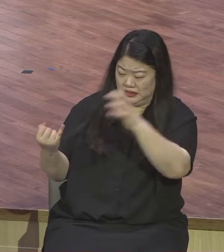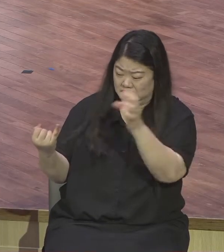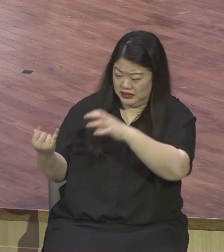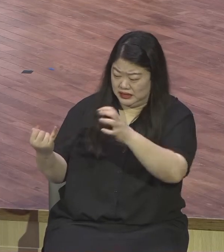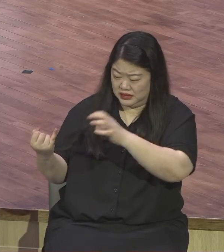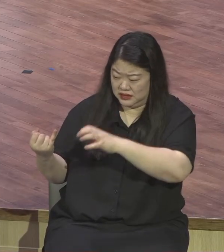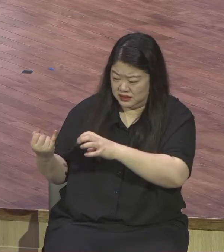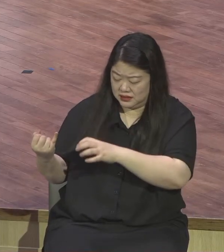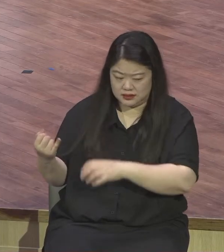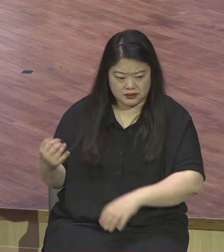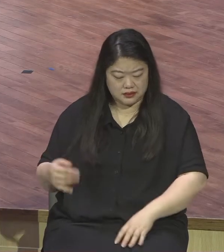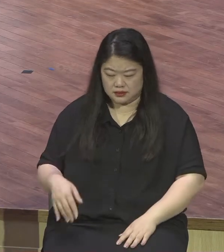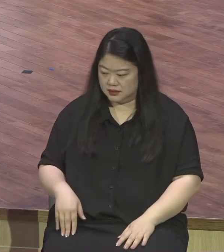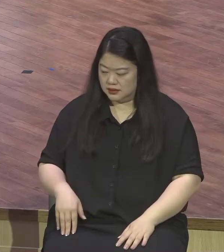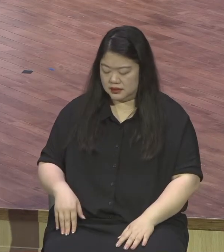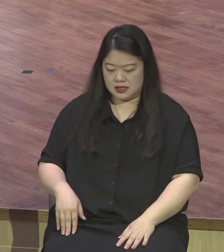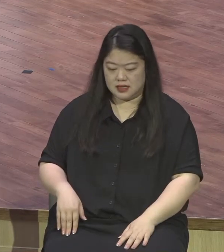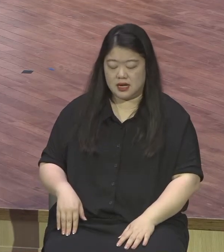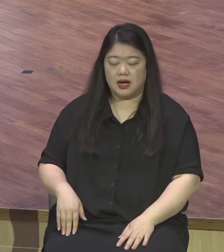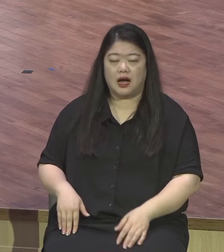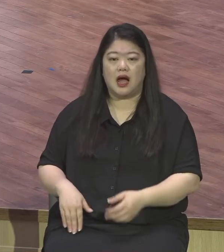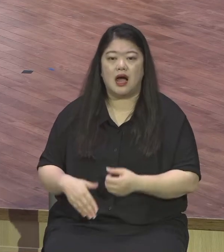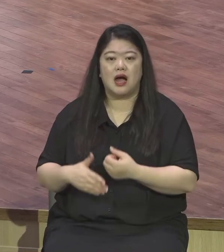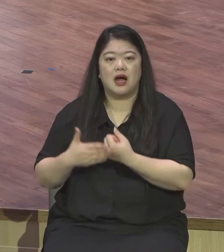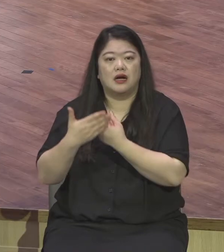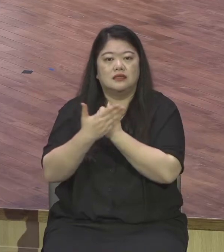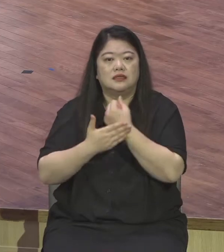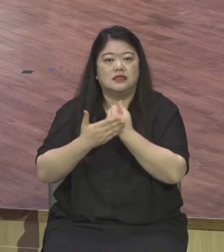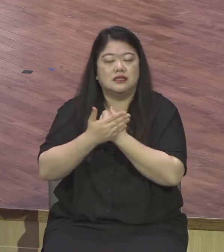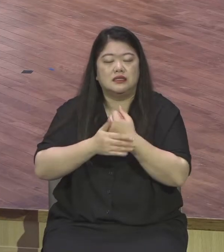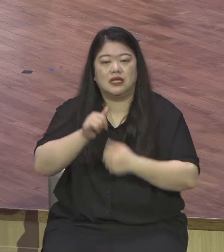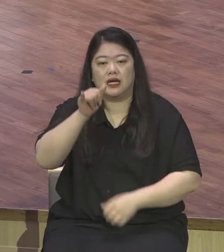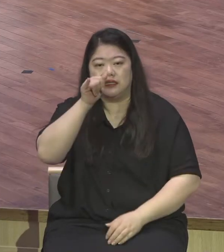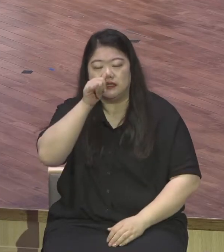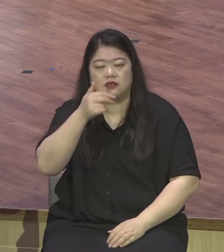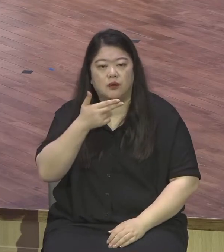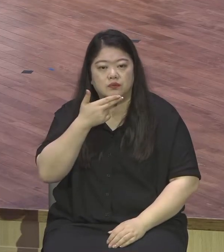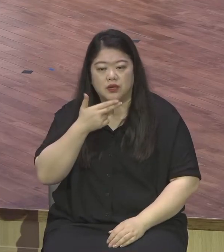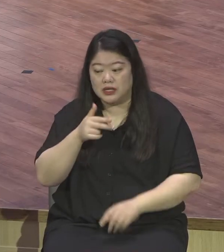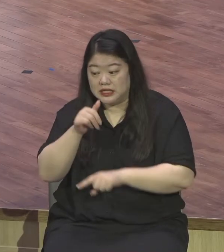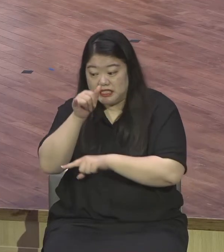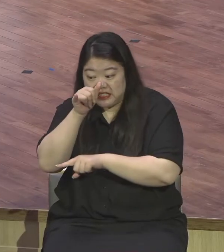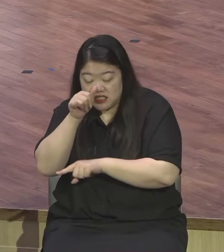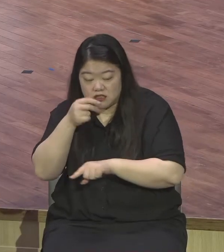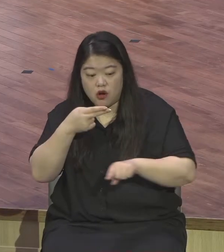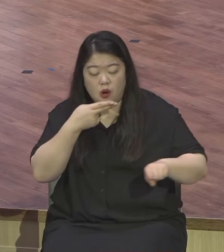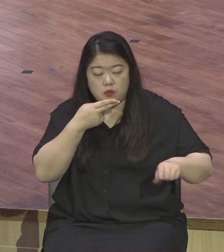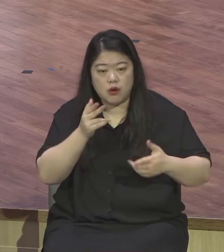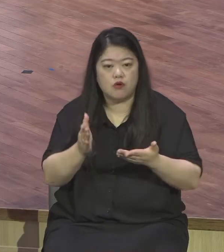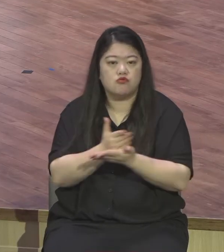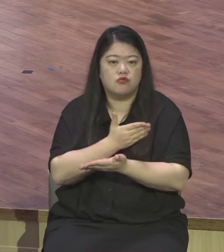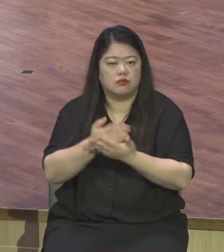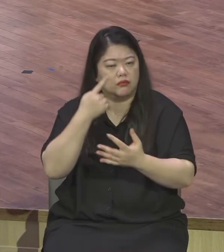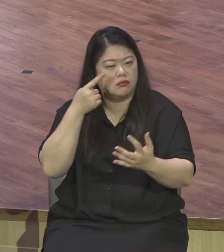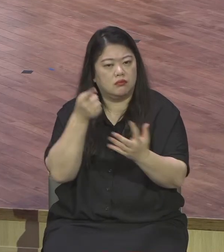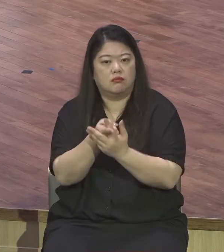마리아가 자신의 전부를 드리러 헌신하게 된 것은 뭐요 전적인 은혜를 받은 자의